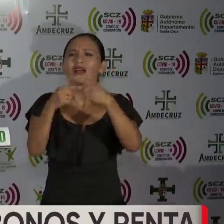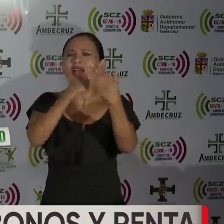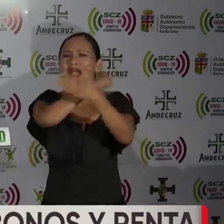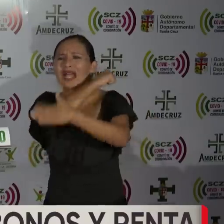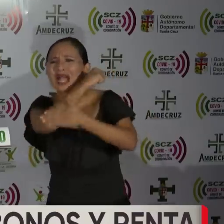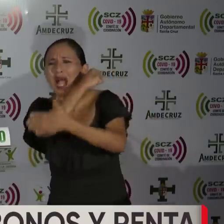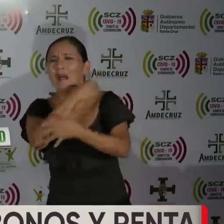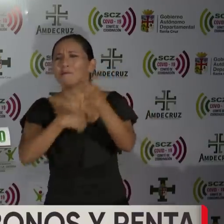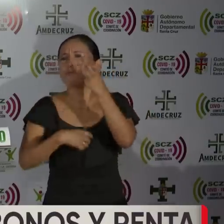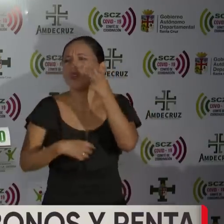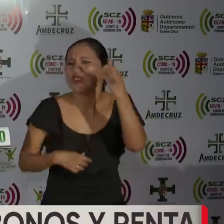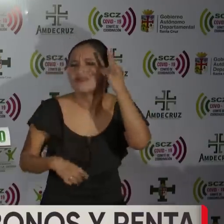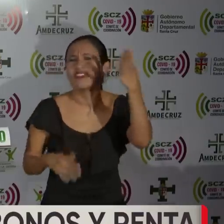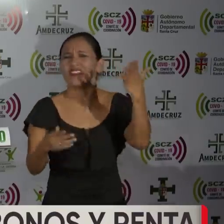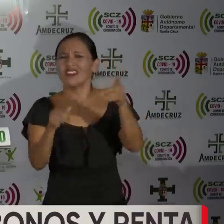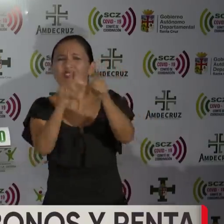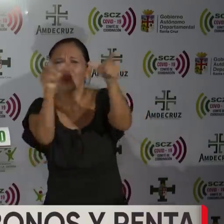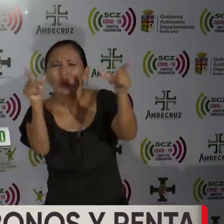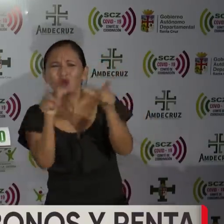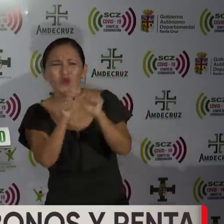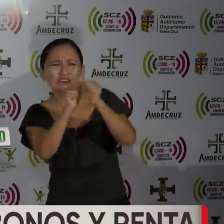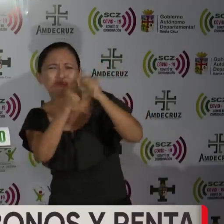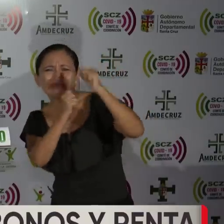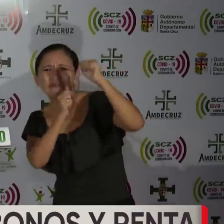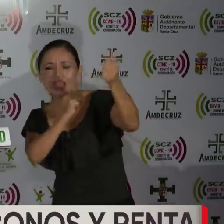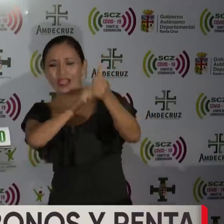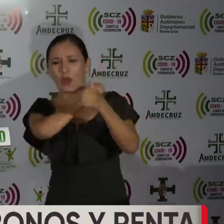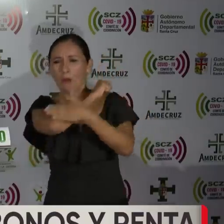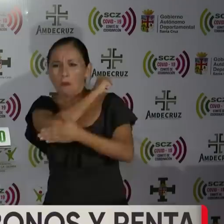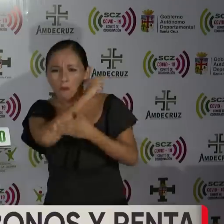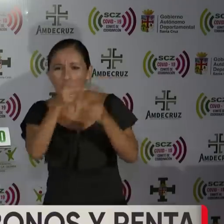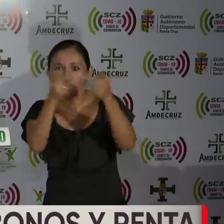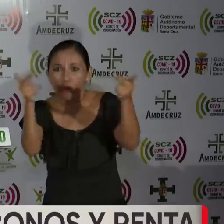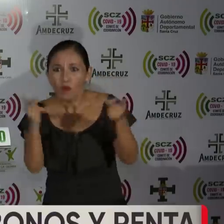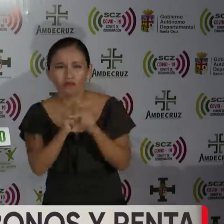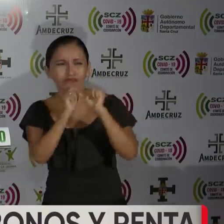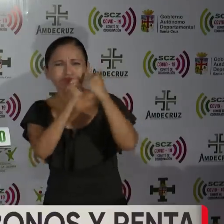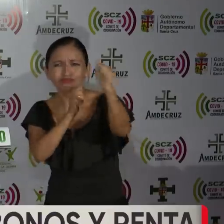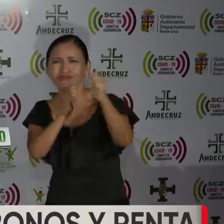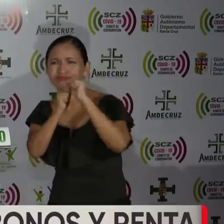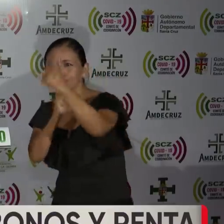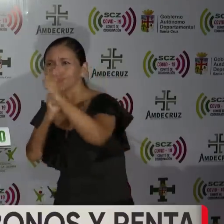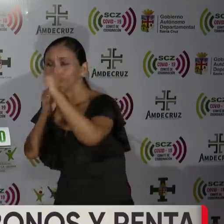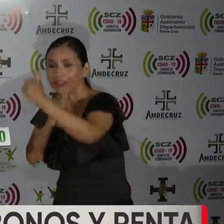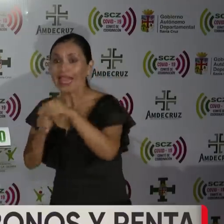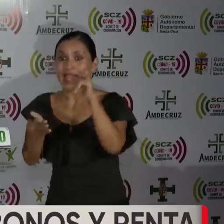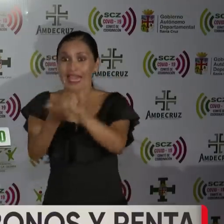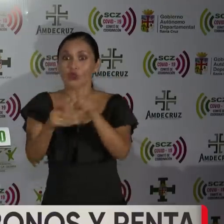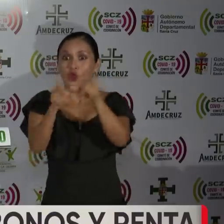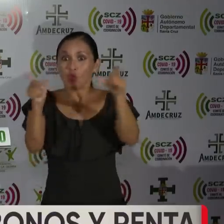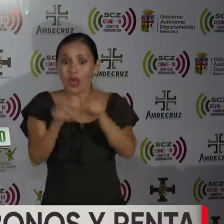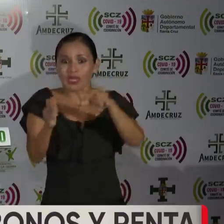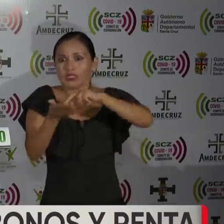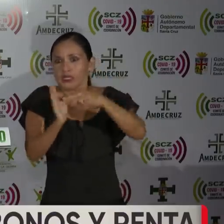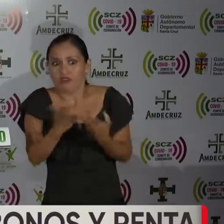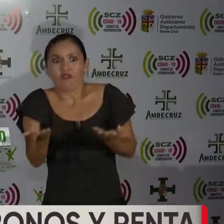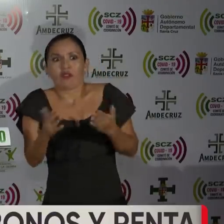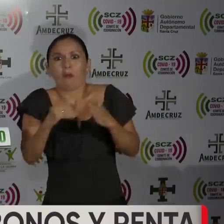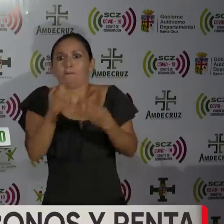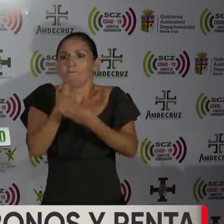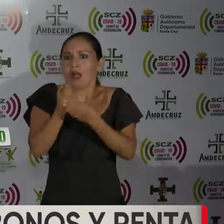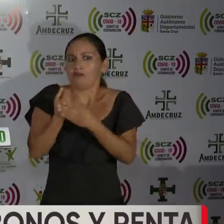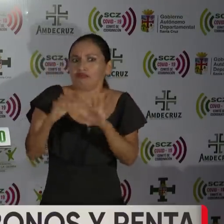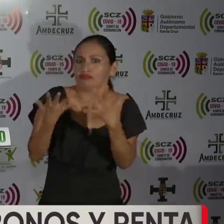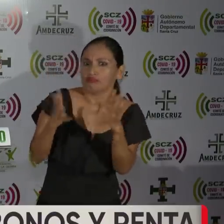hermanos indígenas, hasta los últimos pobladores del país, en aquellos lugares donde el acceso de una agencia